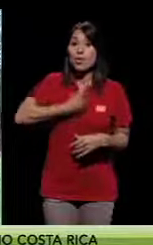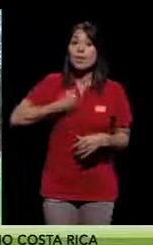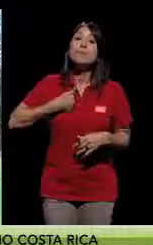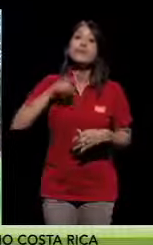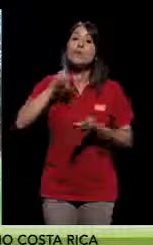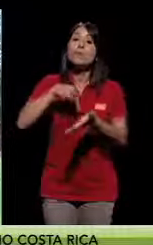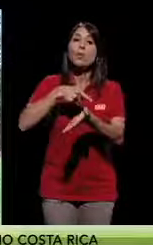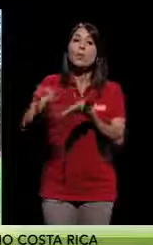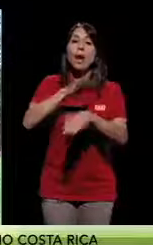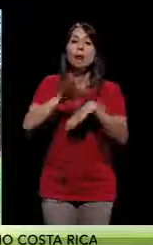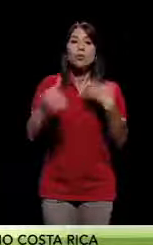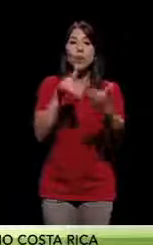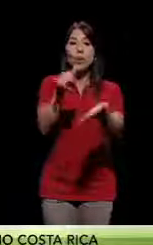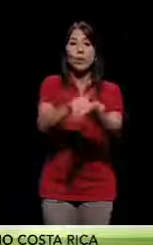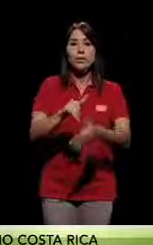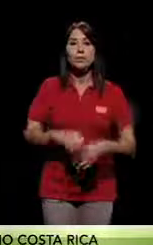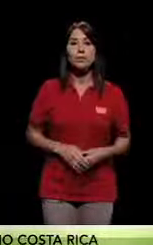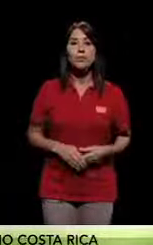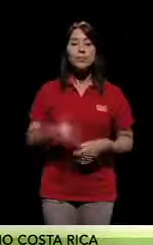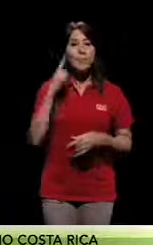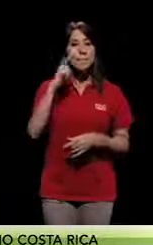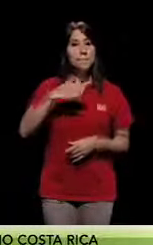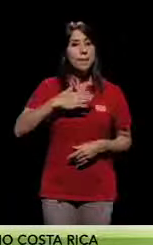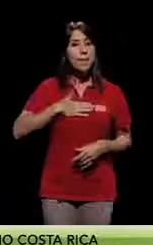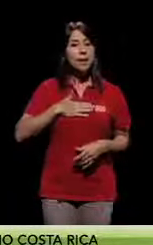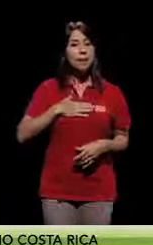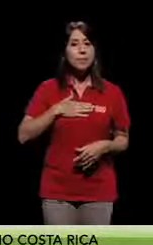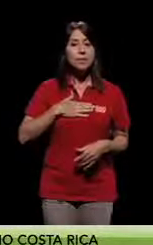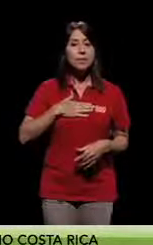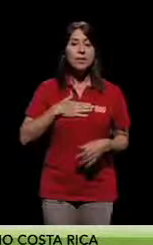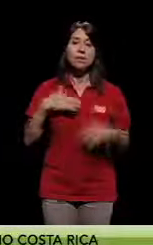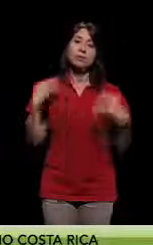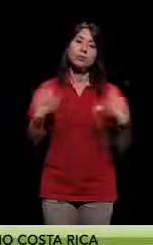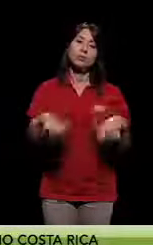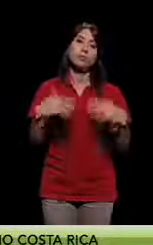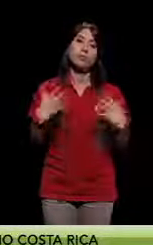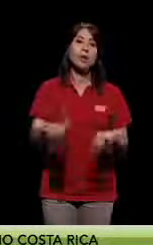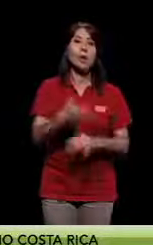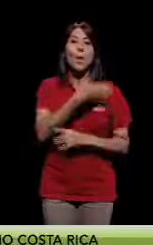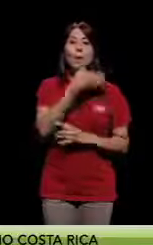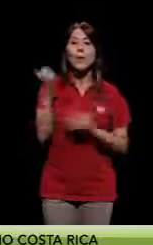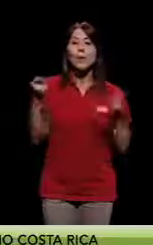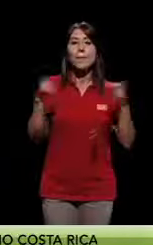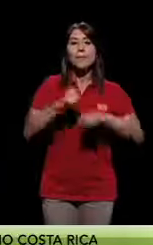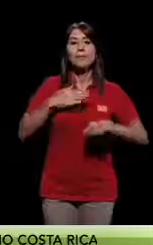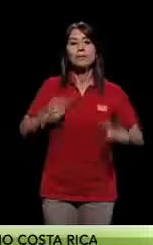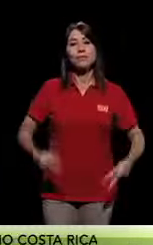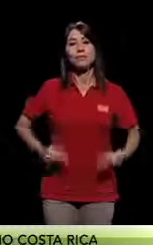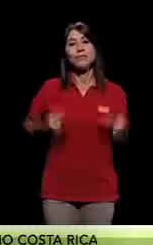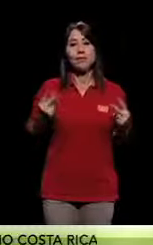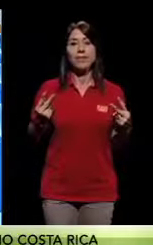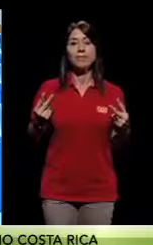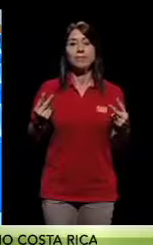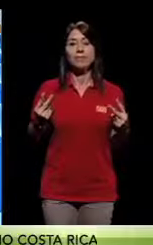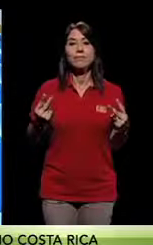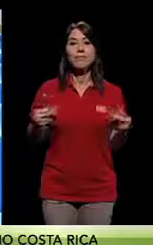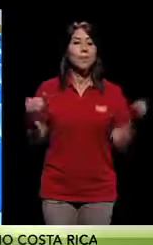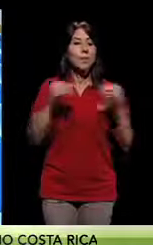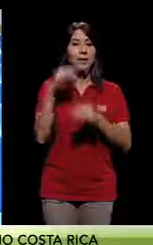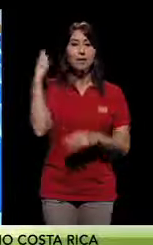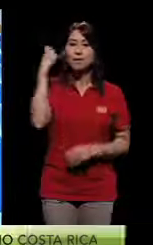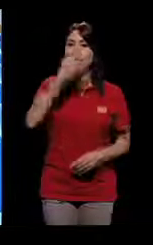todo, saco, pantalón. Y después nosotros tuvimos que costearnos todo eso. Para mí